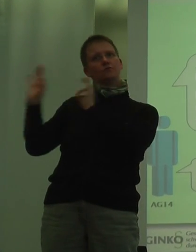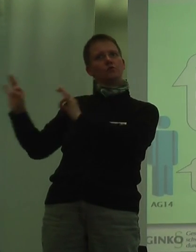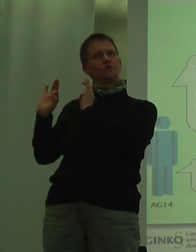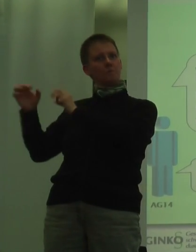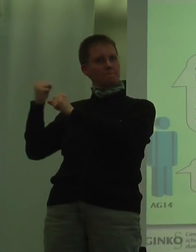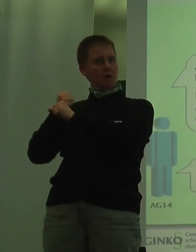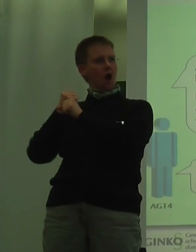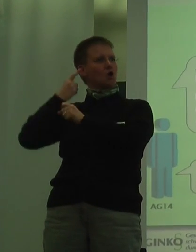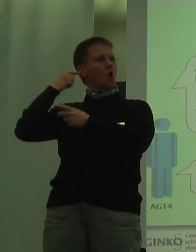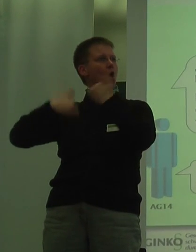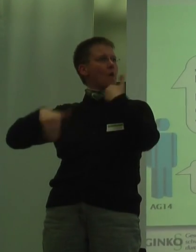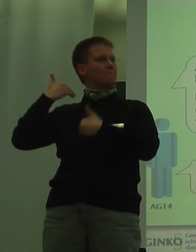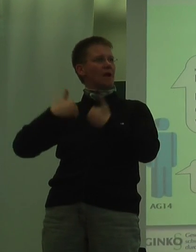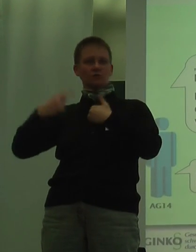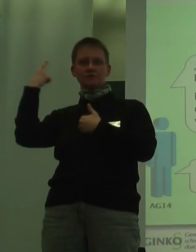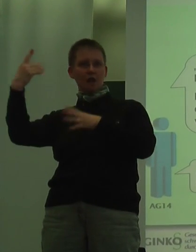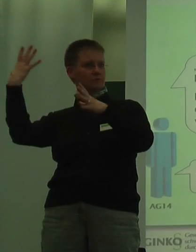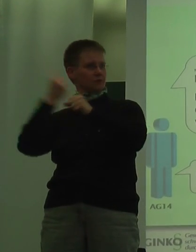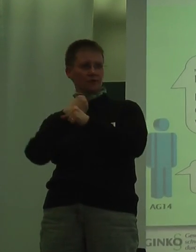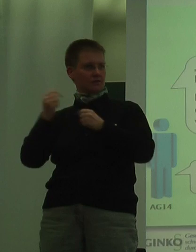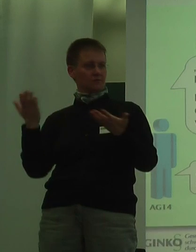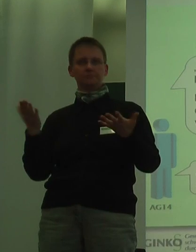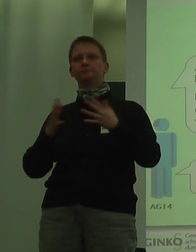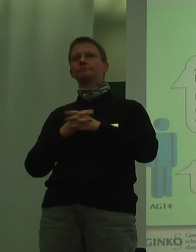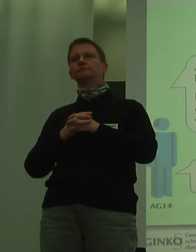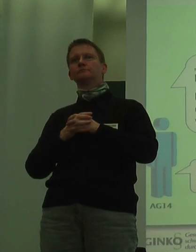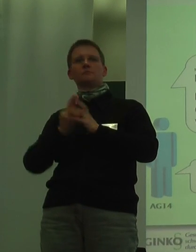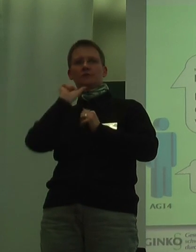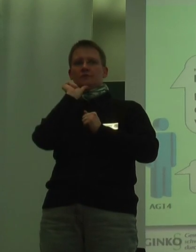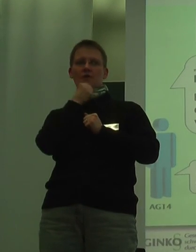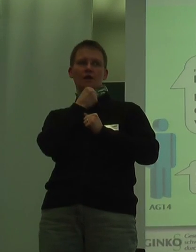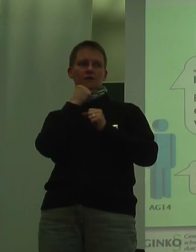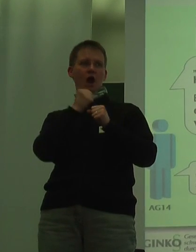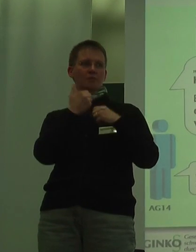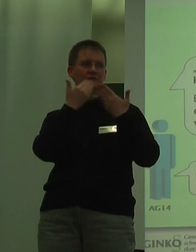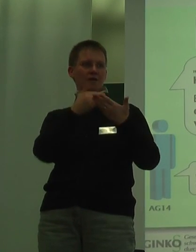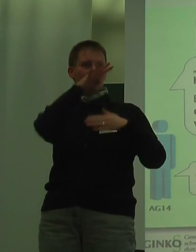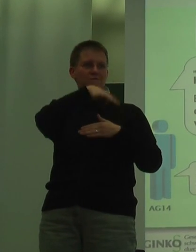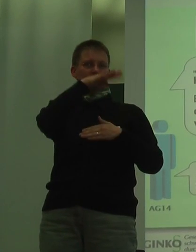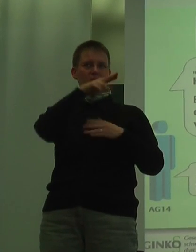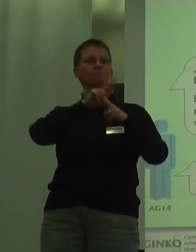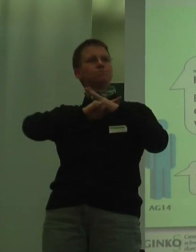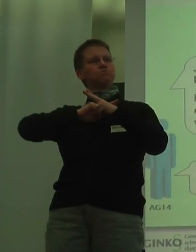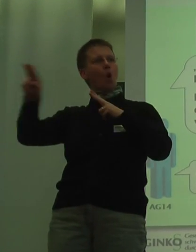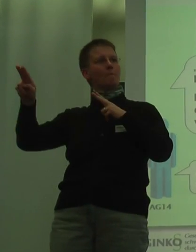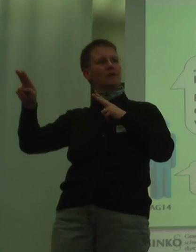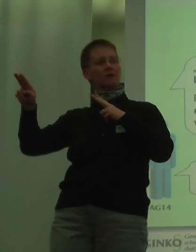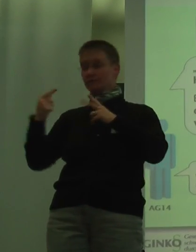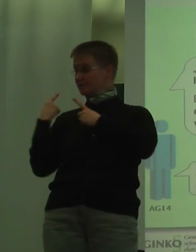Hörbegehung selbst behandeln kann? Nein, sagt der Arbeitgeber. Wir probieren, ihn immer so weit zu ziehen, dass seine